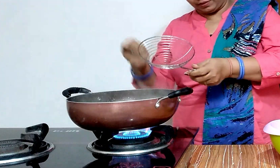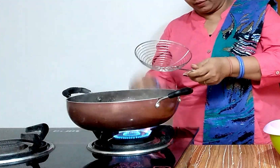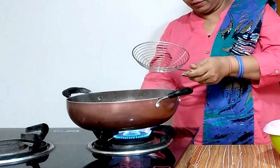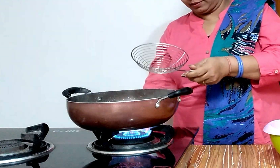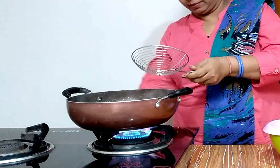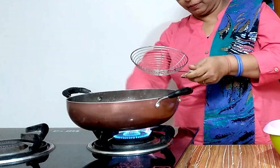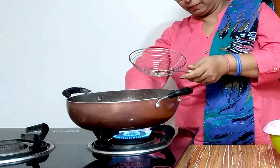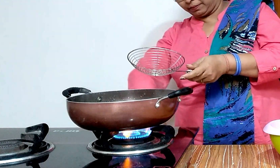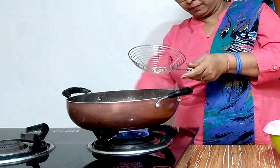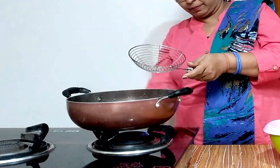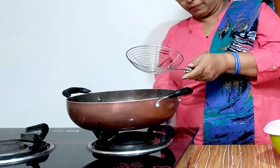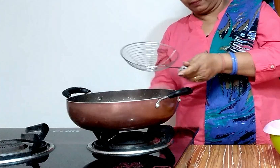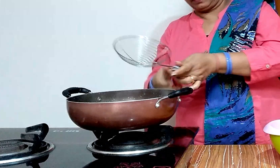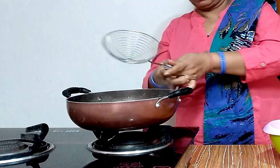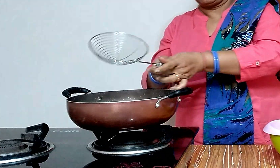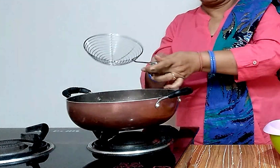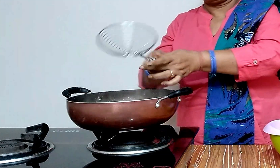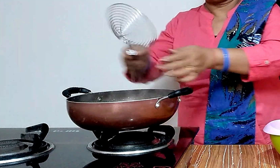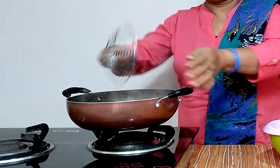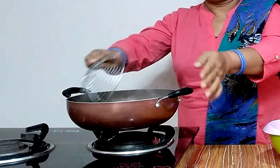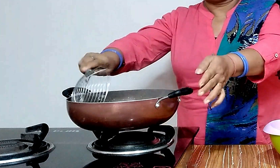अब हम गैस बंद कर देंगे और इन्हें छान लेंगे